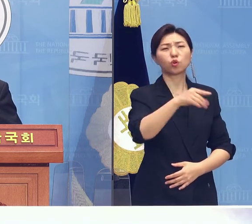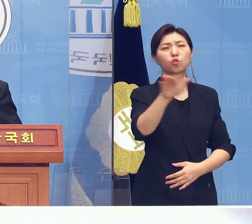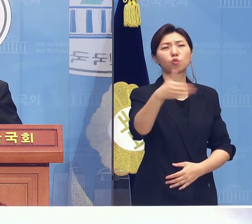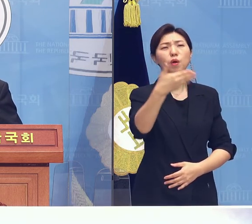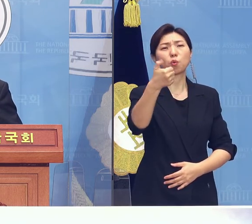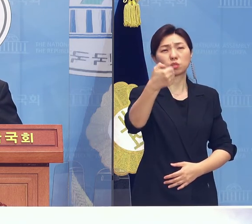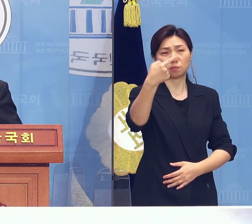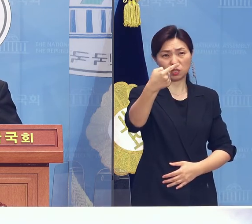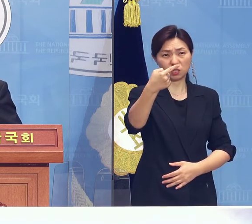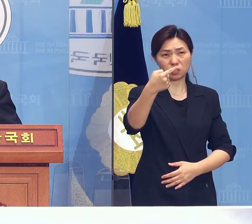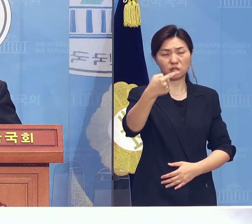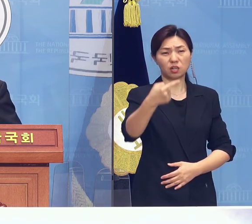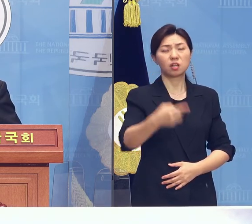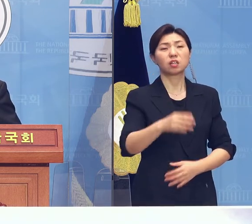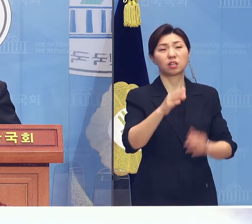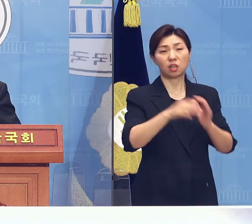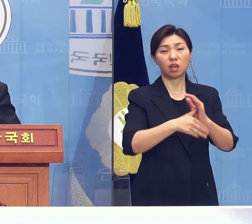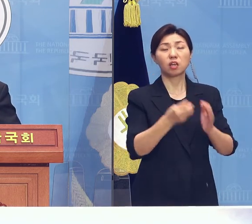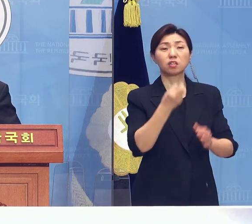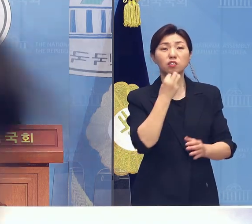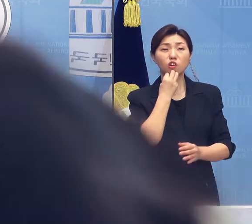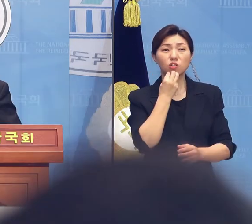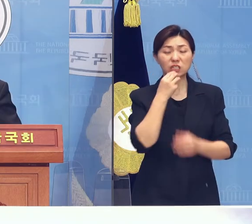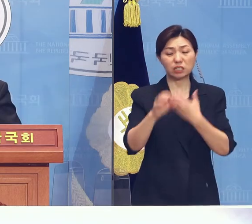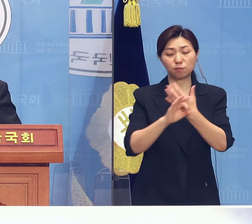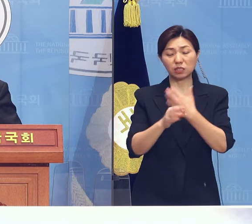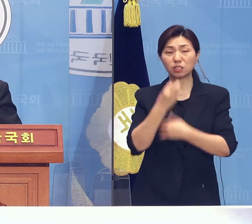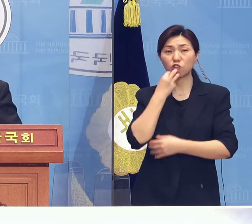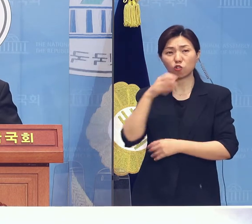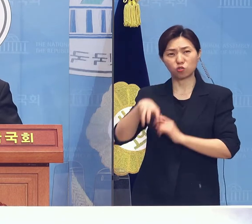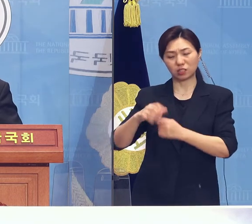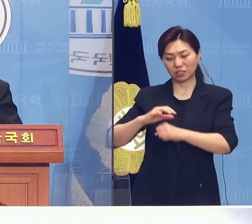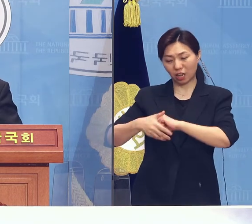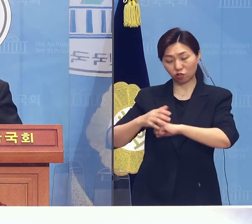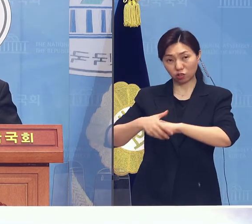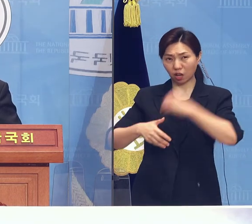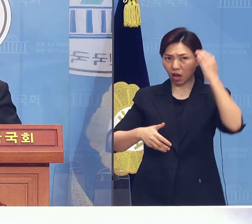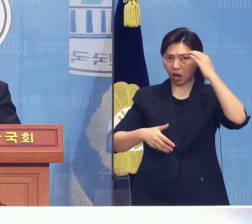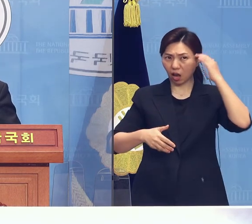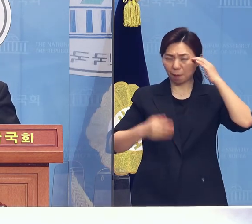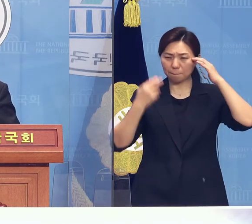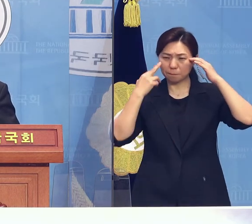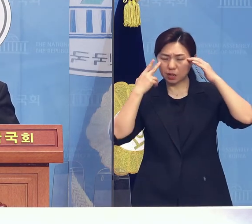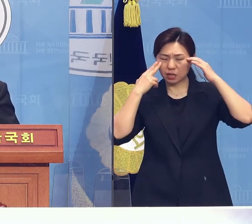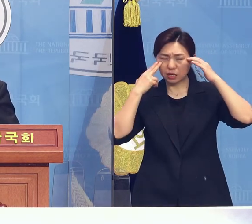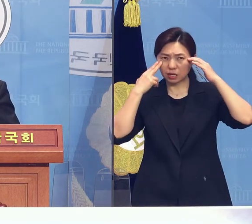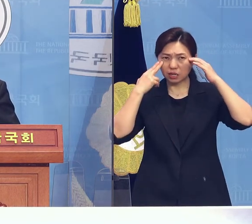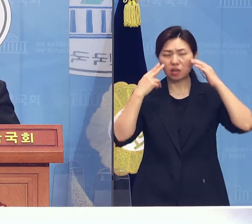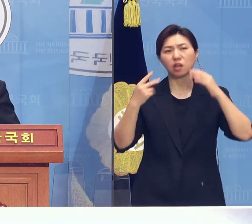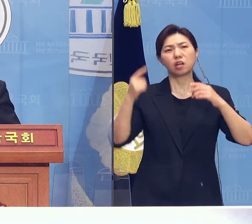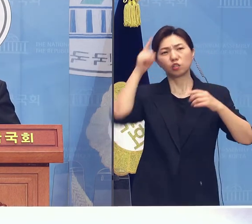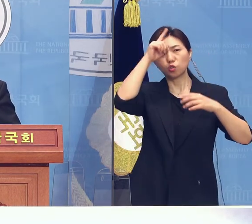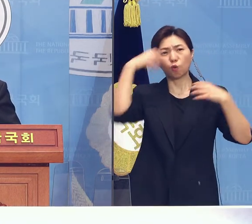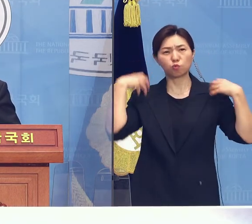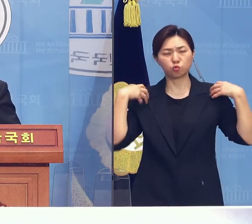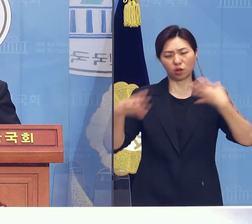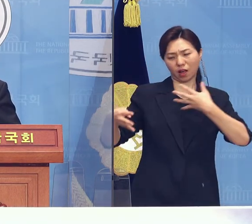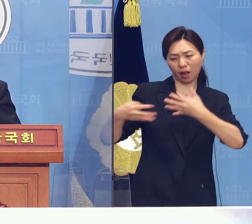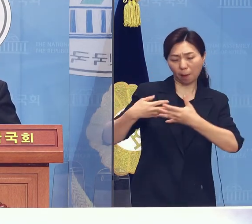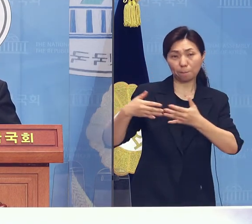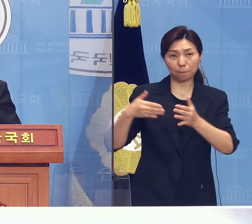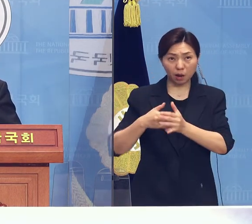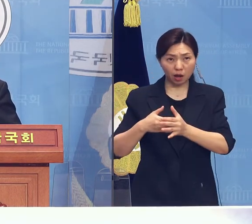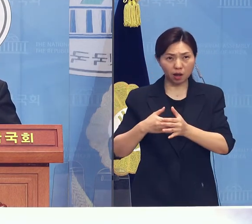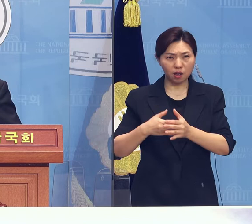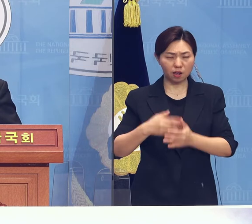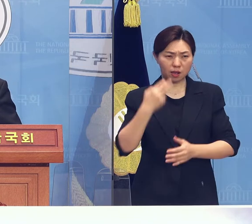임시 수도인 대구의 정부 총사에서 한미 양국 정부가 파비하여 미군 전선에